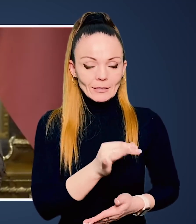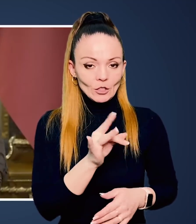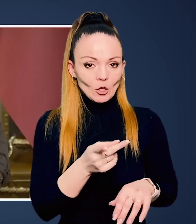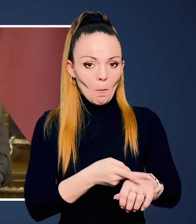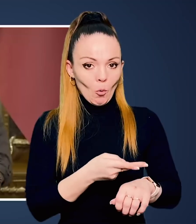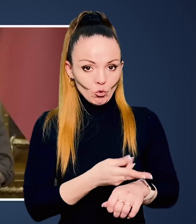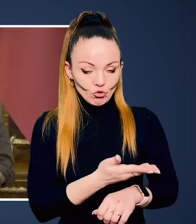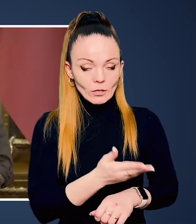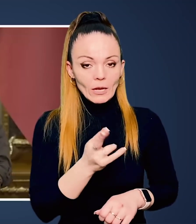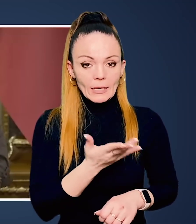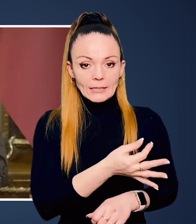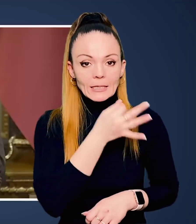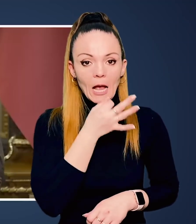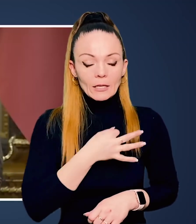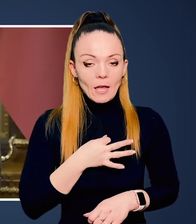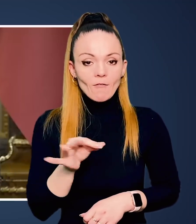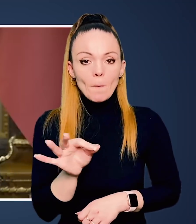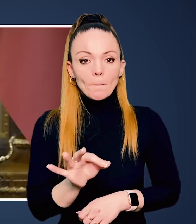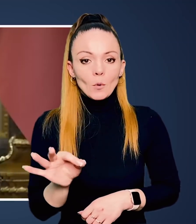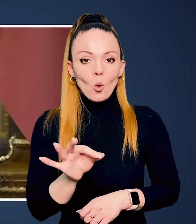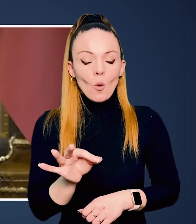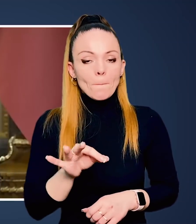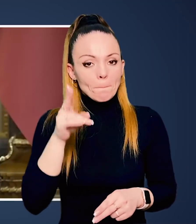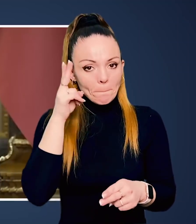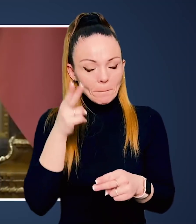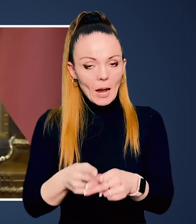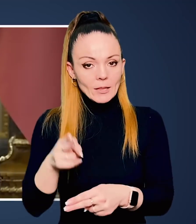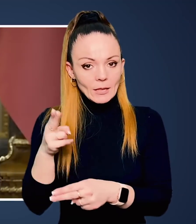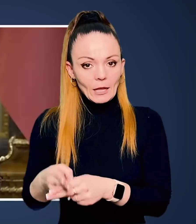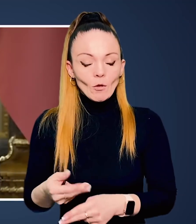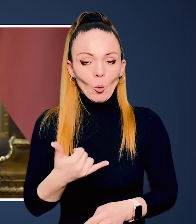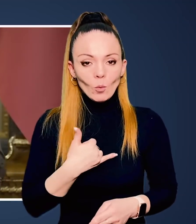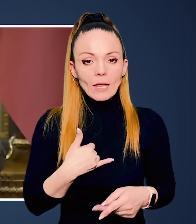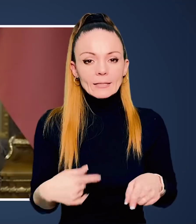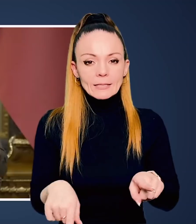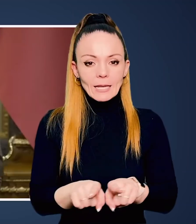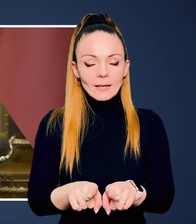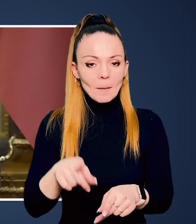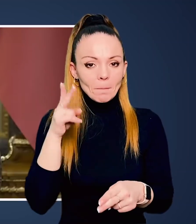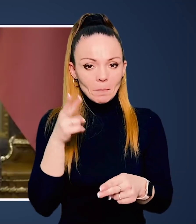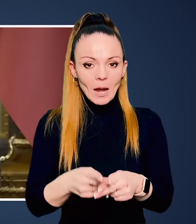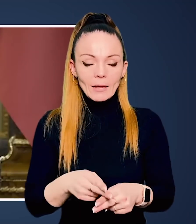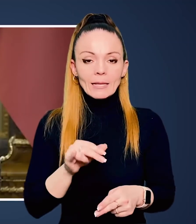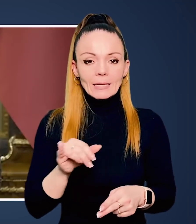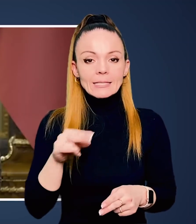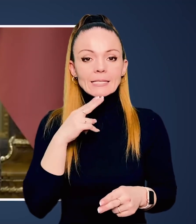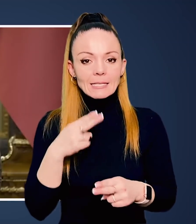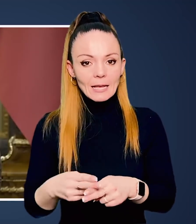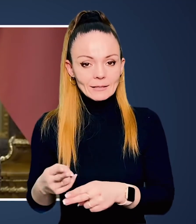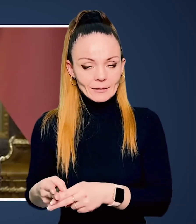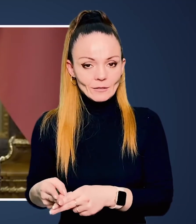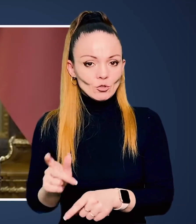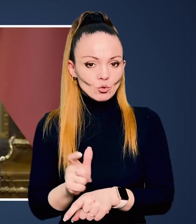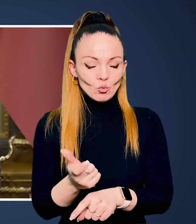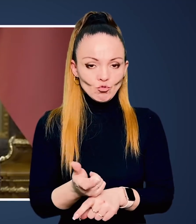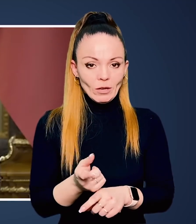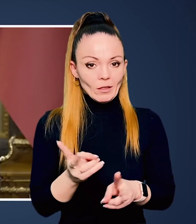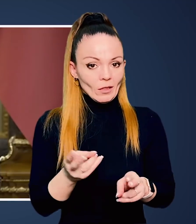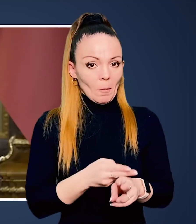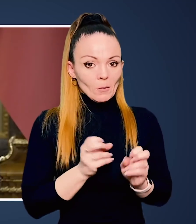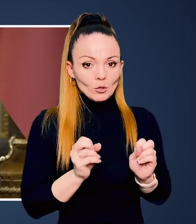сказав перший журналіст, поважний з Польщі, який сказав про братерство. Бо у нас такі